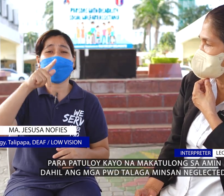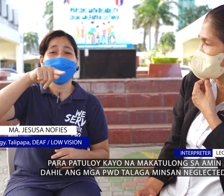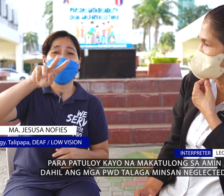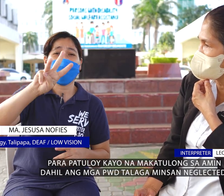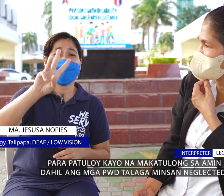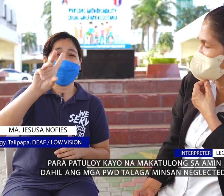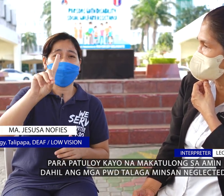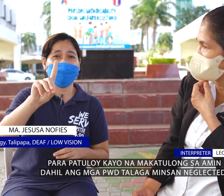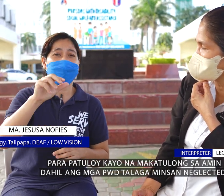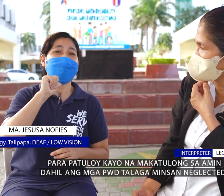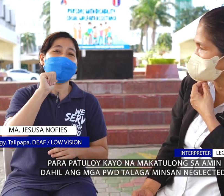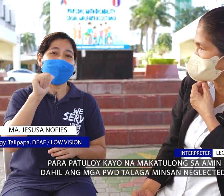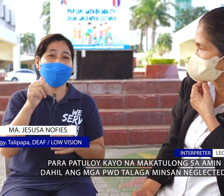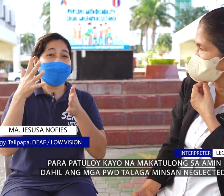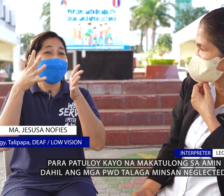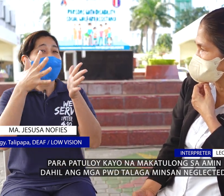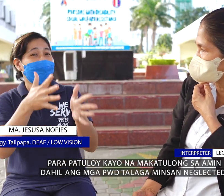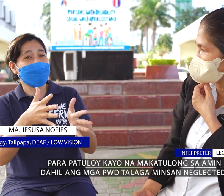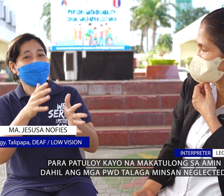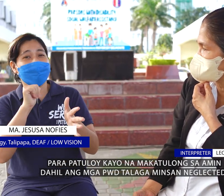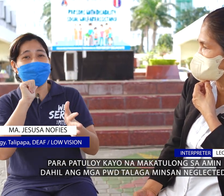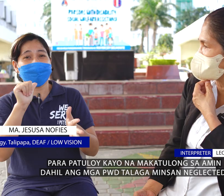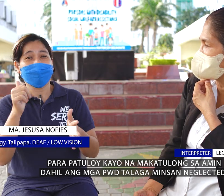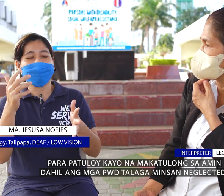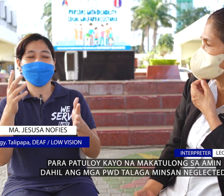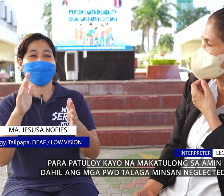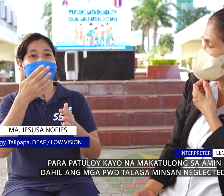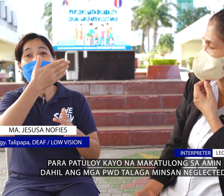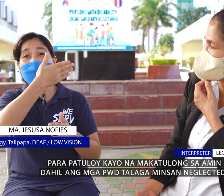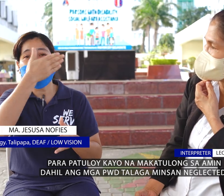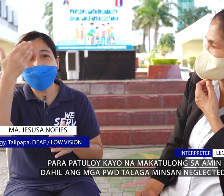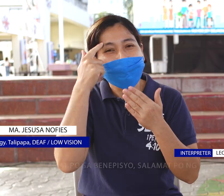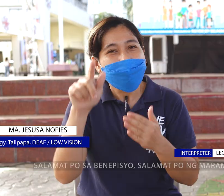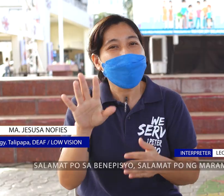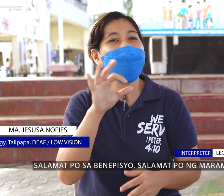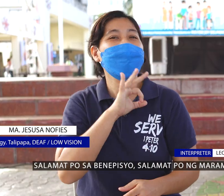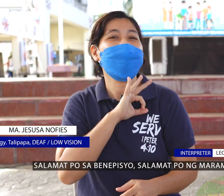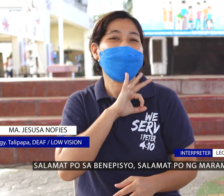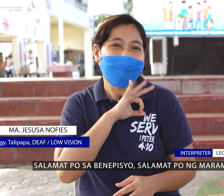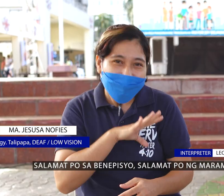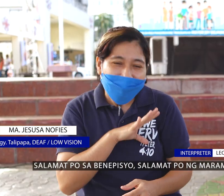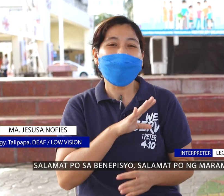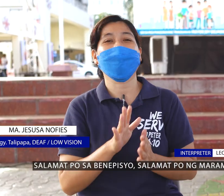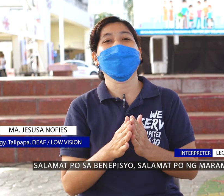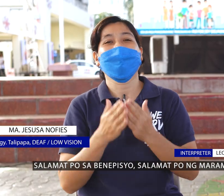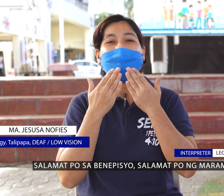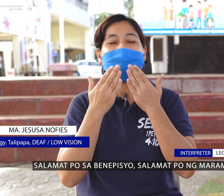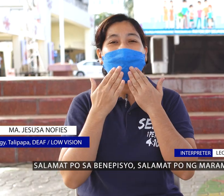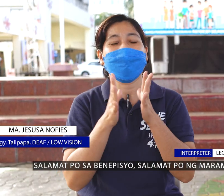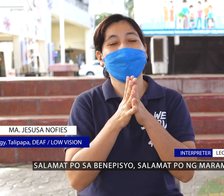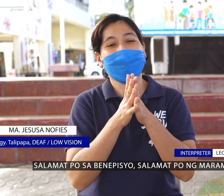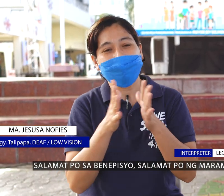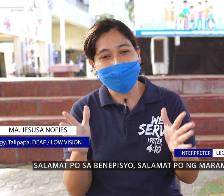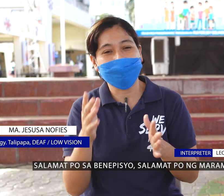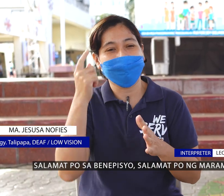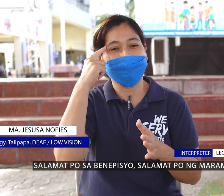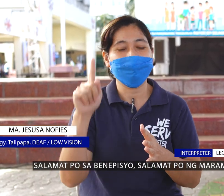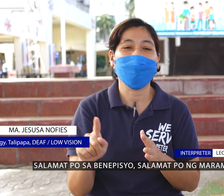Dahil ang mga PWD talaga minsan na in-neglected. Salamat po sa binibisyo. Salamat at po ng